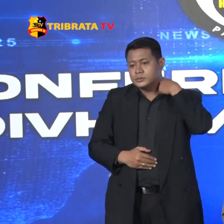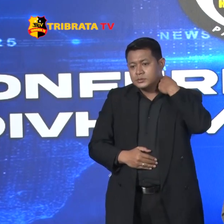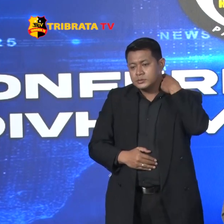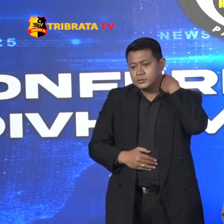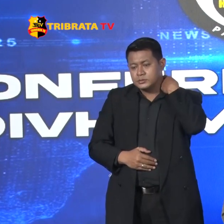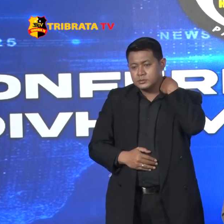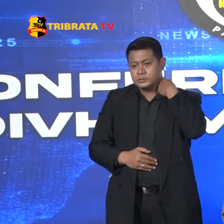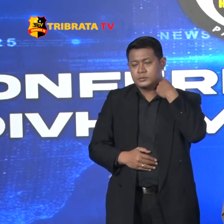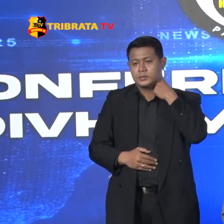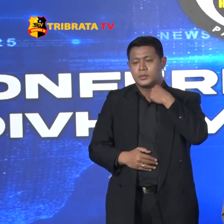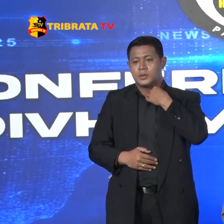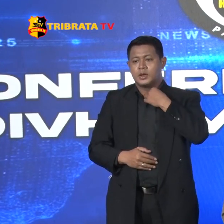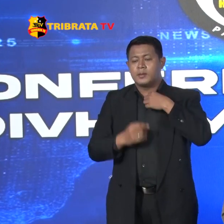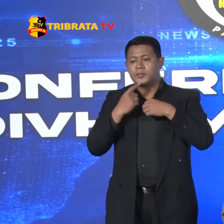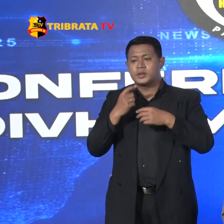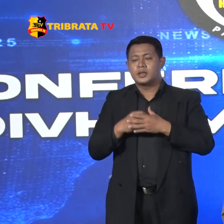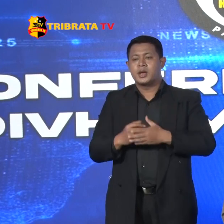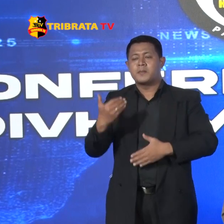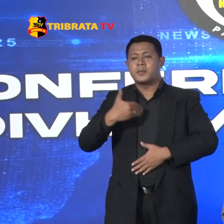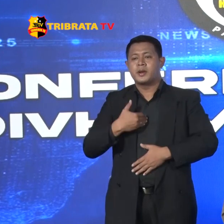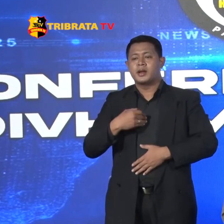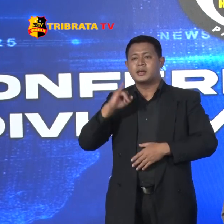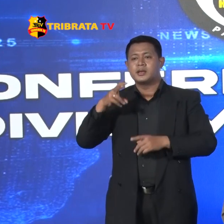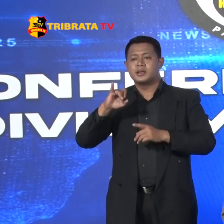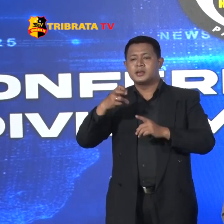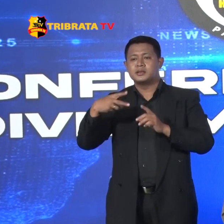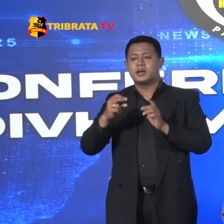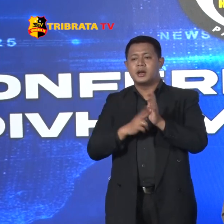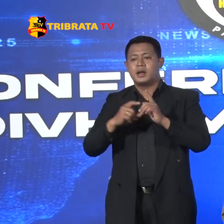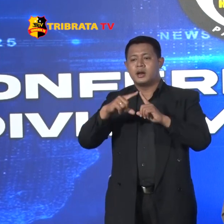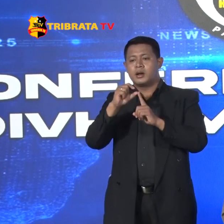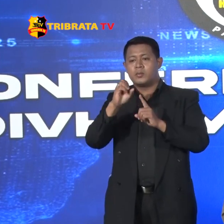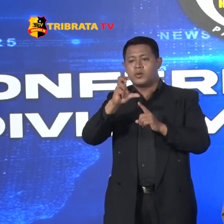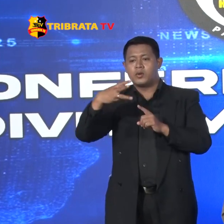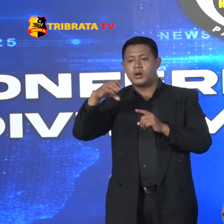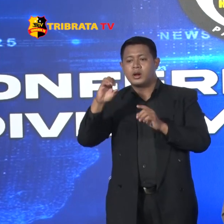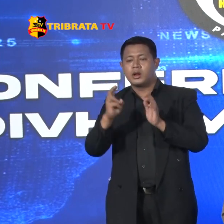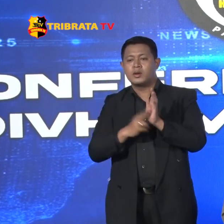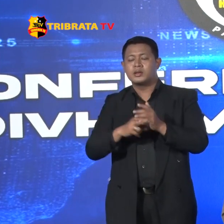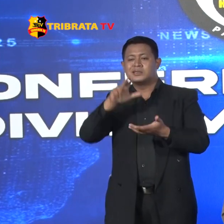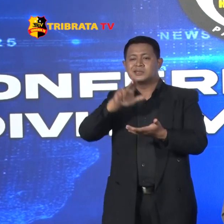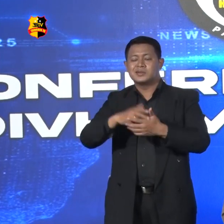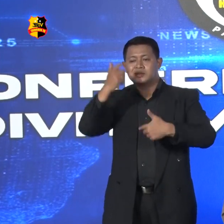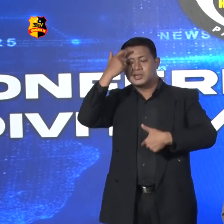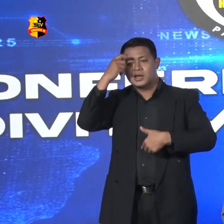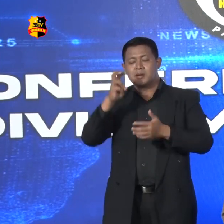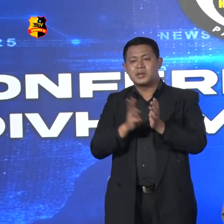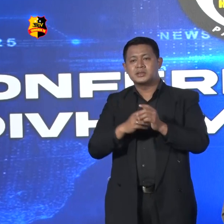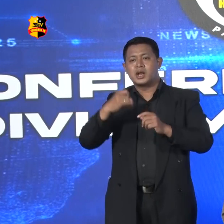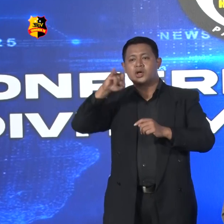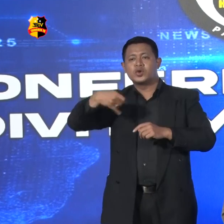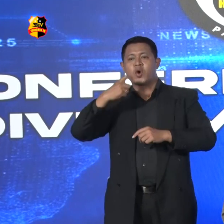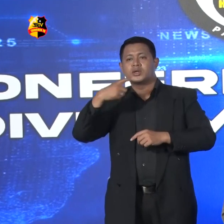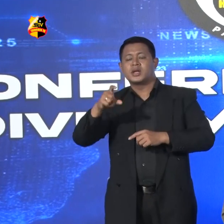Ini Pak Terkait Dalam Pleido Irjen Napoleon Dia bilang Status Tersangka Terhadap Dirinya Itu Dalam Pasus Joko Cahara Ini